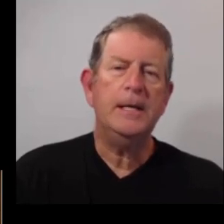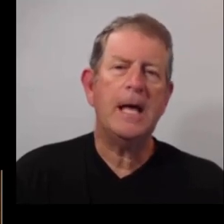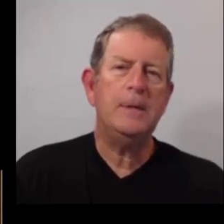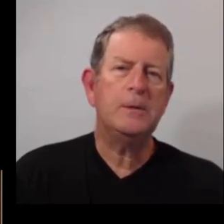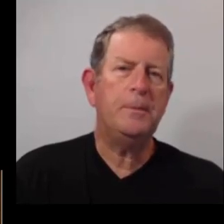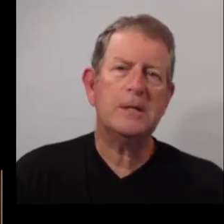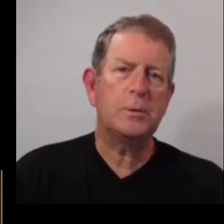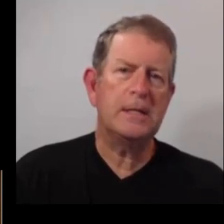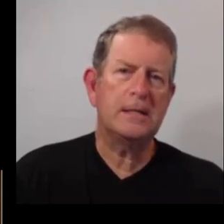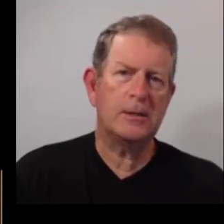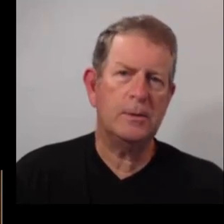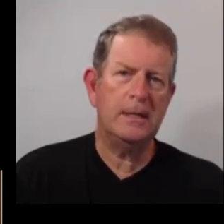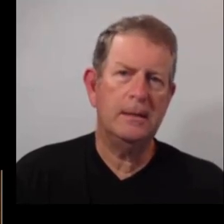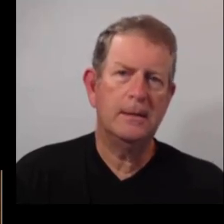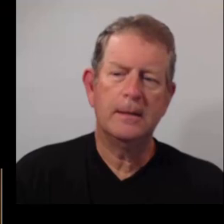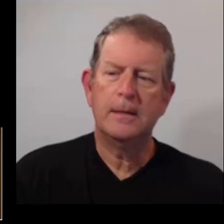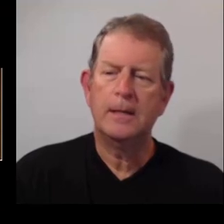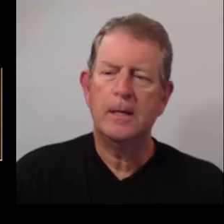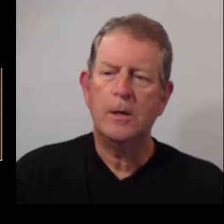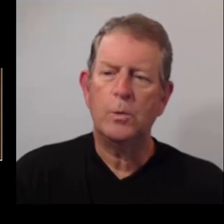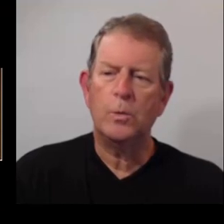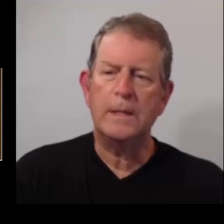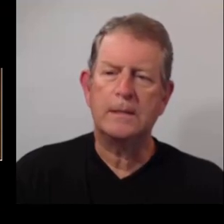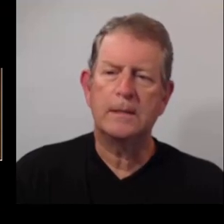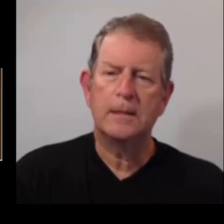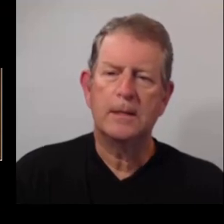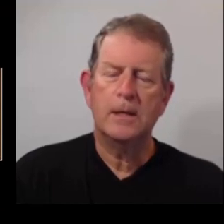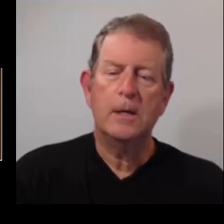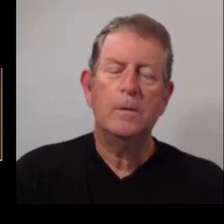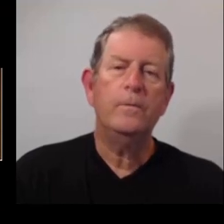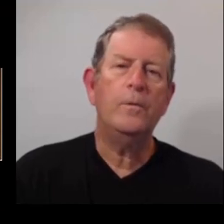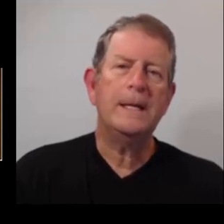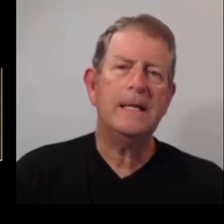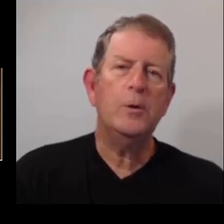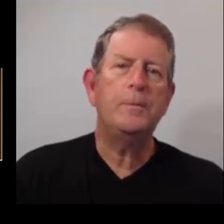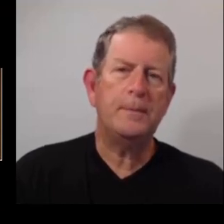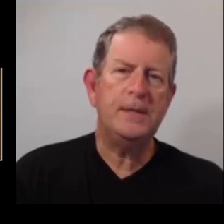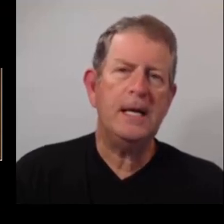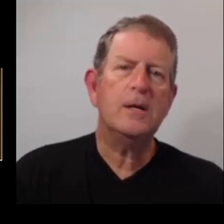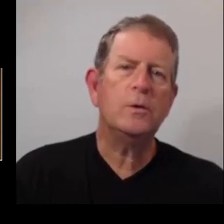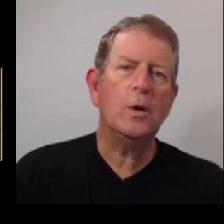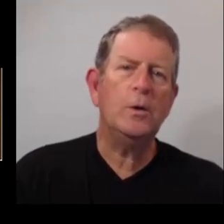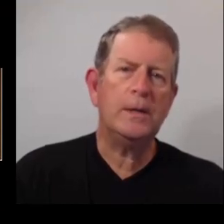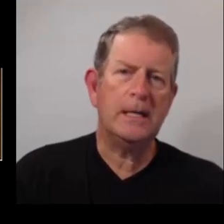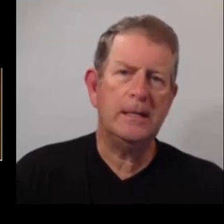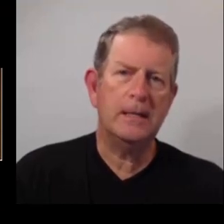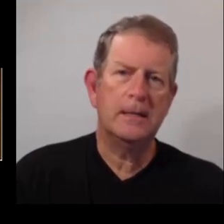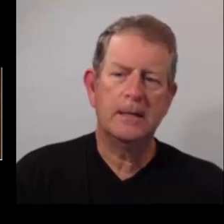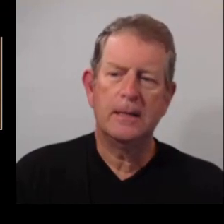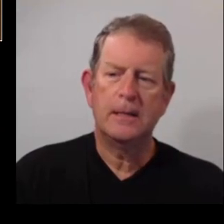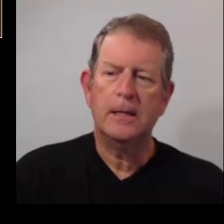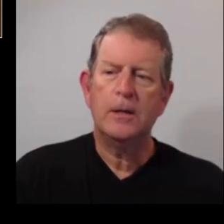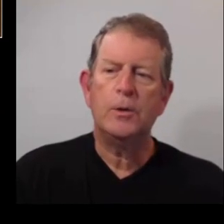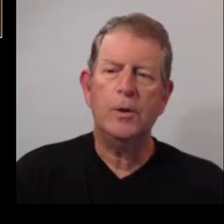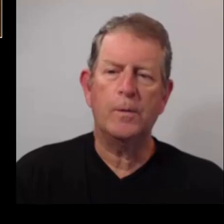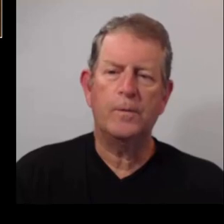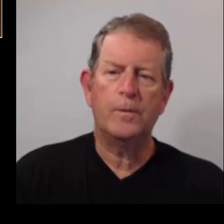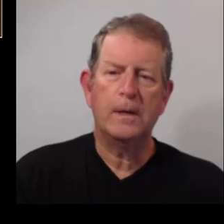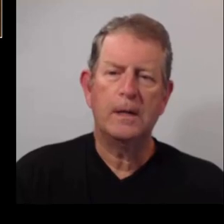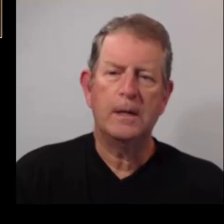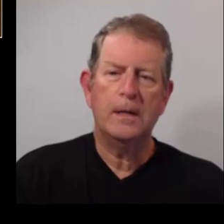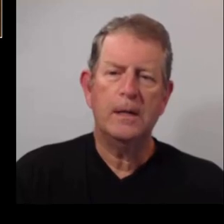Il n'habite pas aux États-Unis ? 8. Vous mettez le papier dans le cahier ?